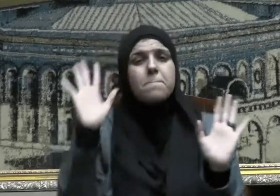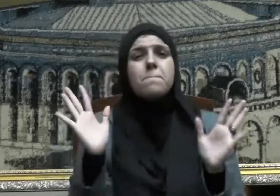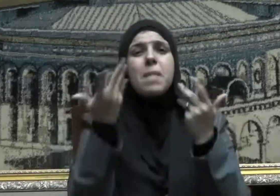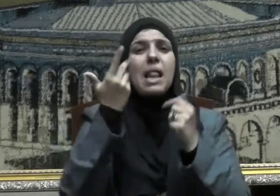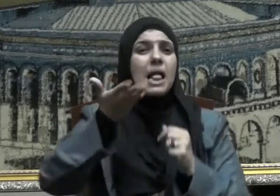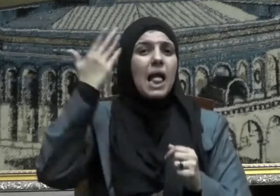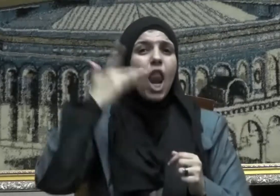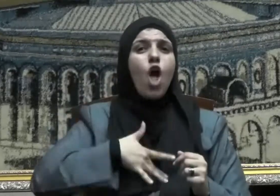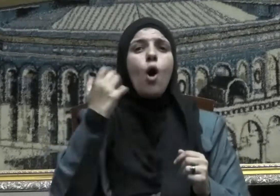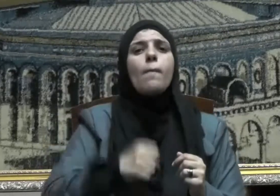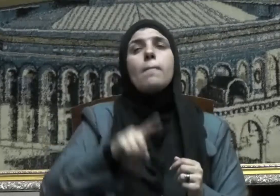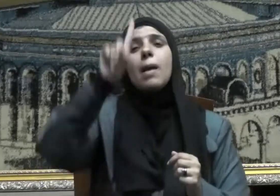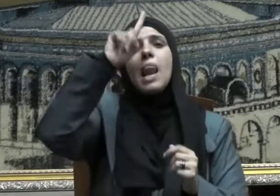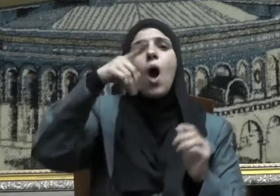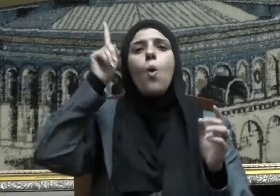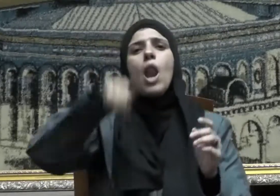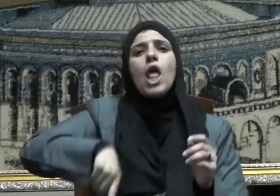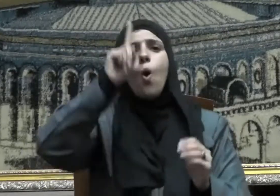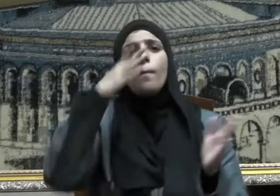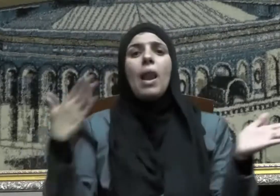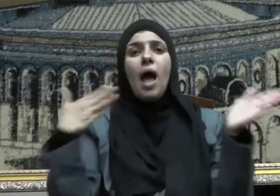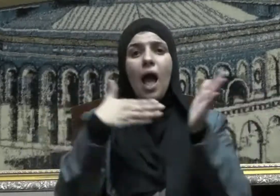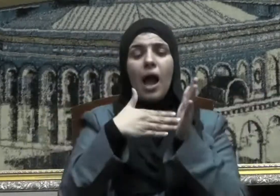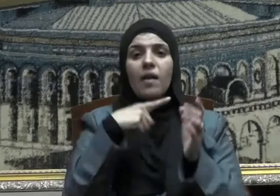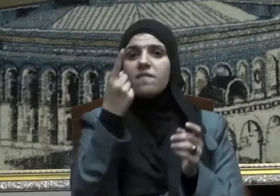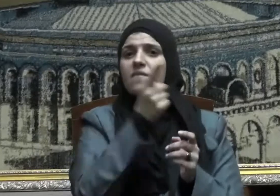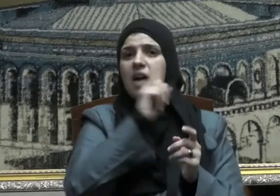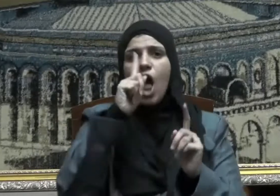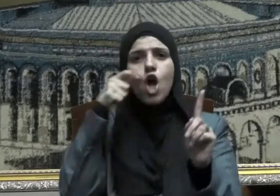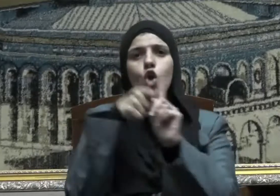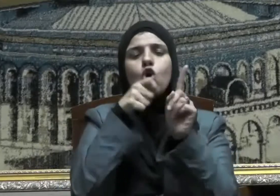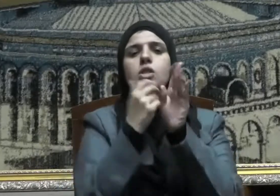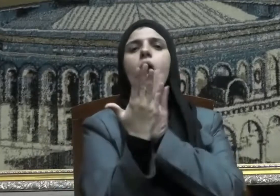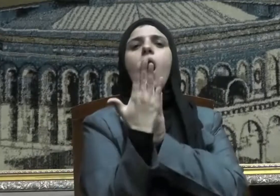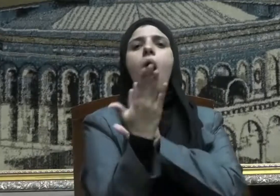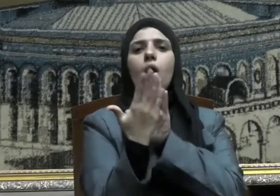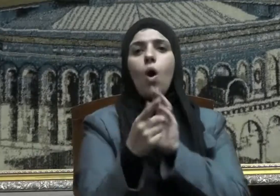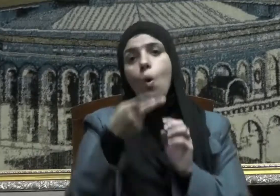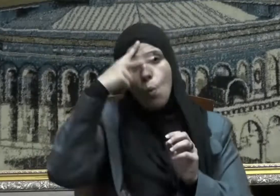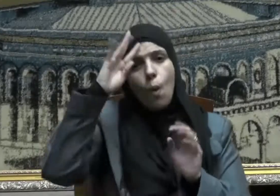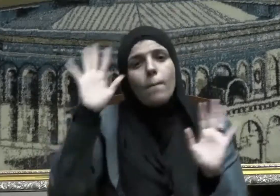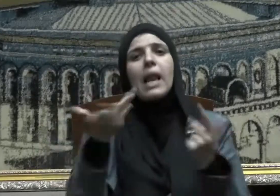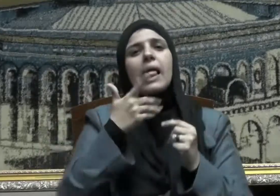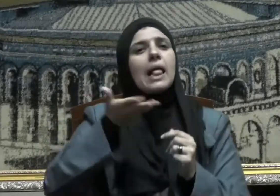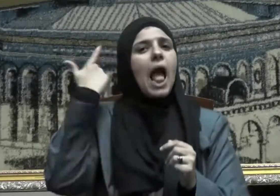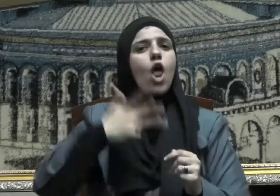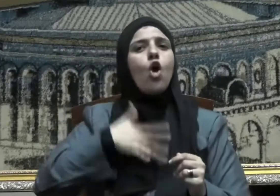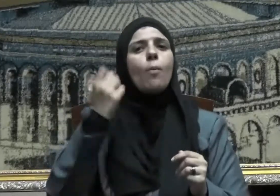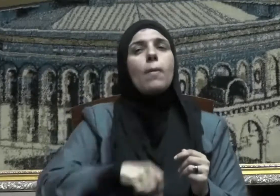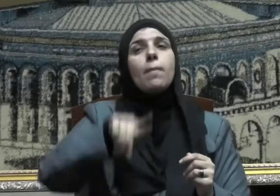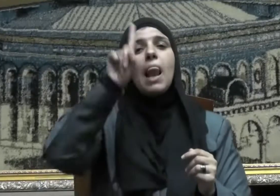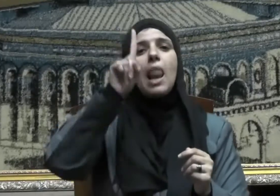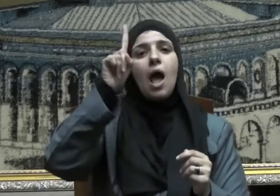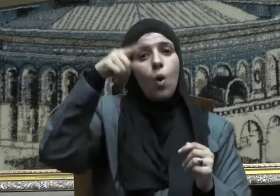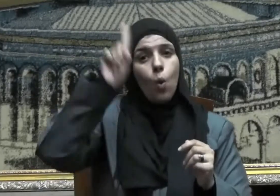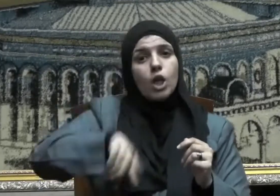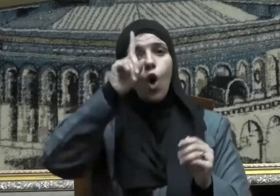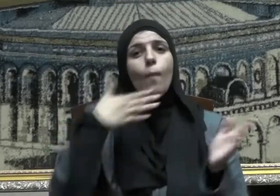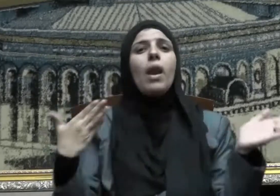من كان يؤمن بالله واليوم الآخر فلا يؤذي جاره ومن كان يؤمن بالله